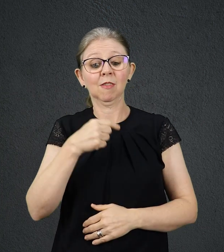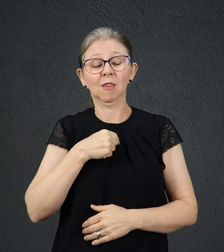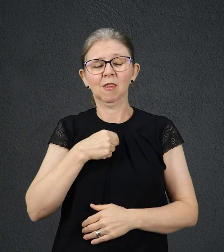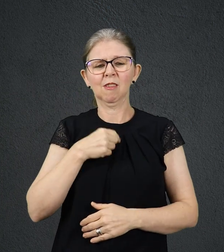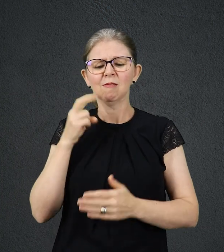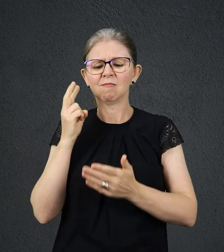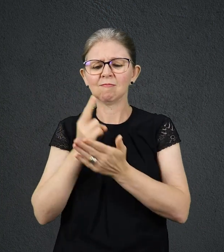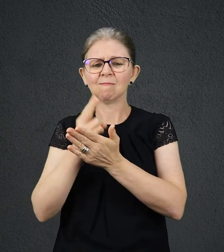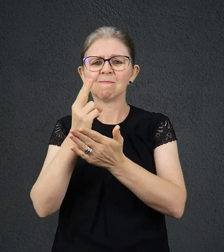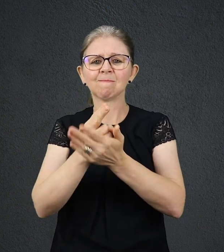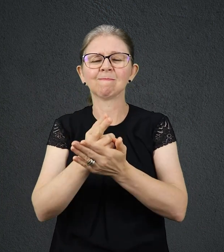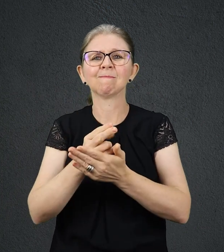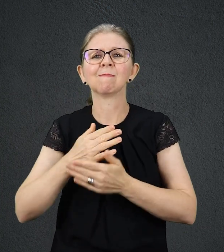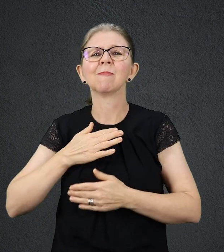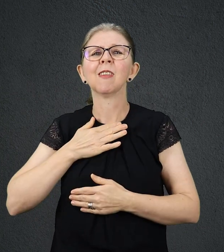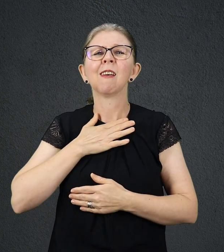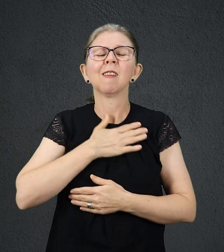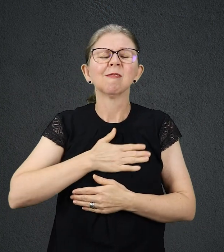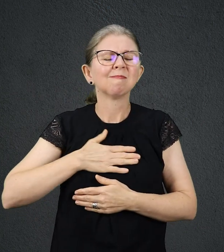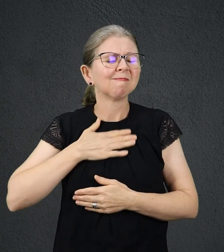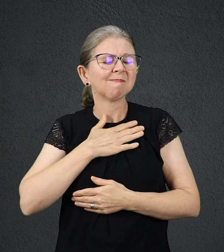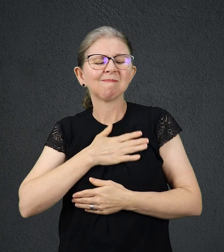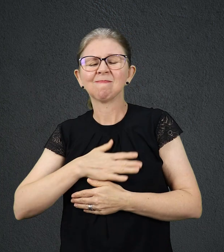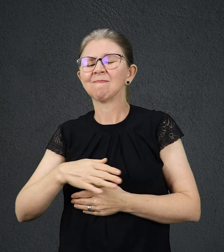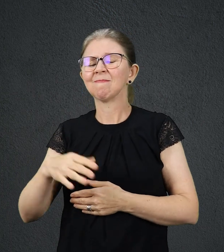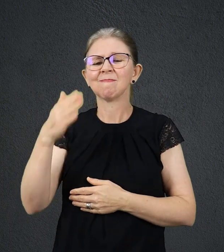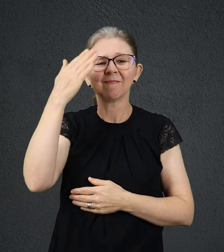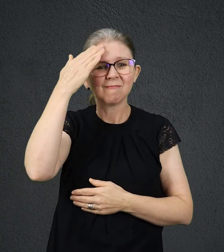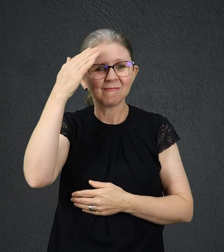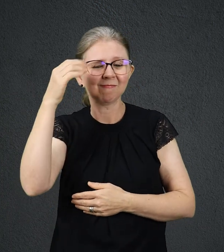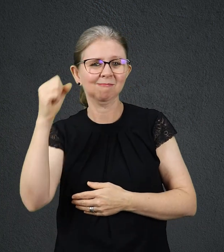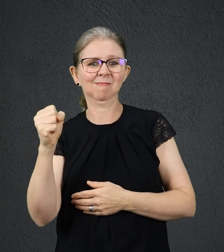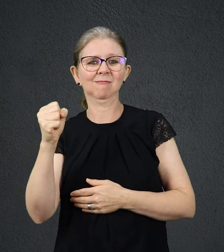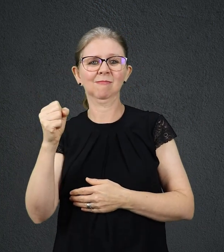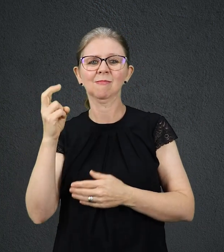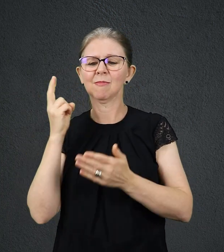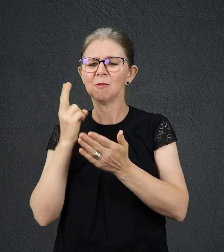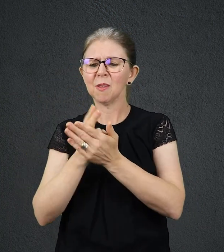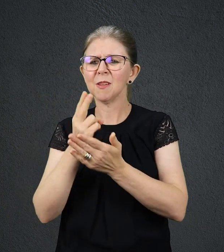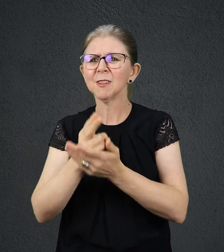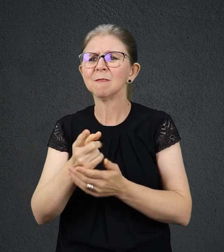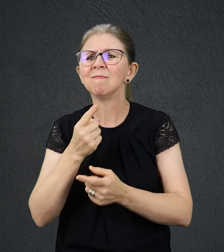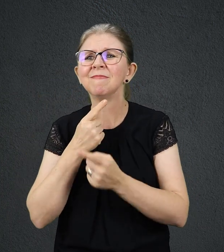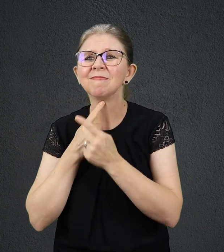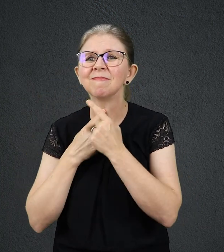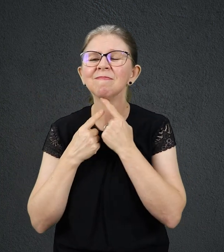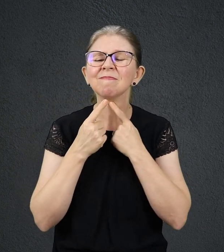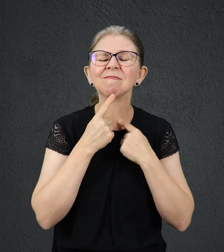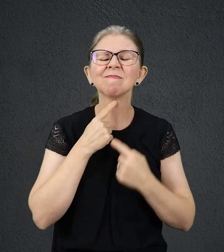me interessei pelo saber. Sempre fui um apaixonado pelo conhecimento. Meu grande desejo era ser sábio.